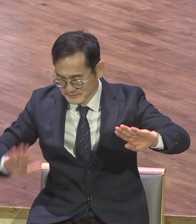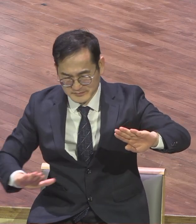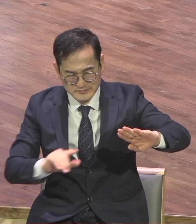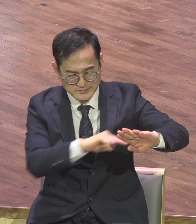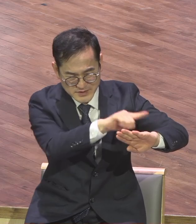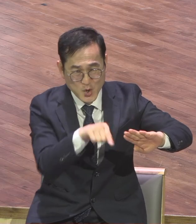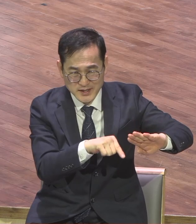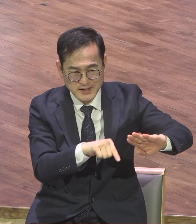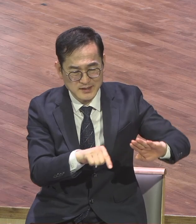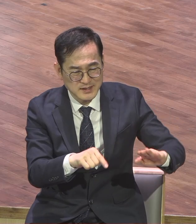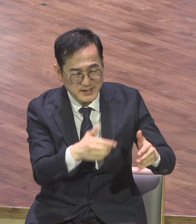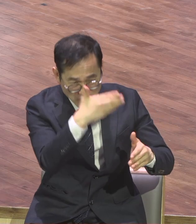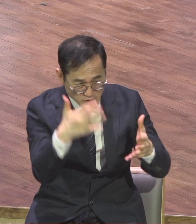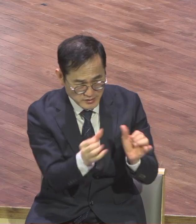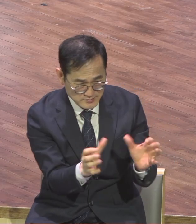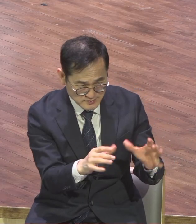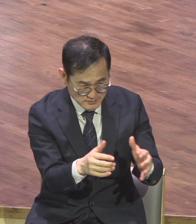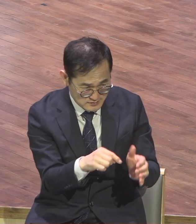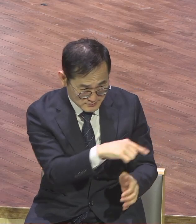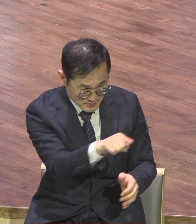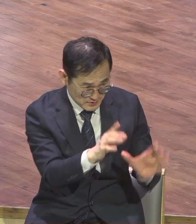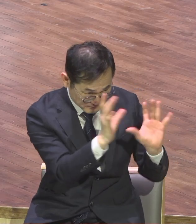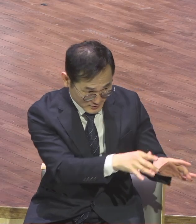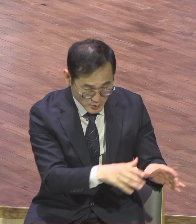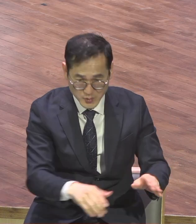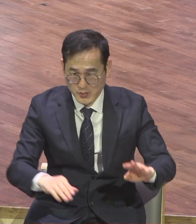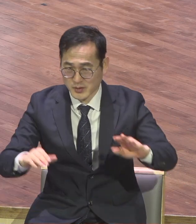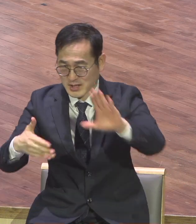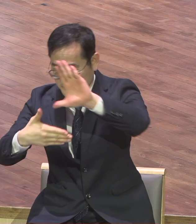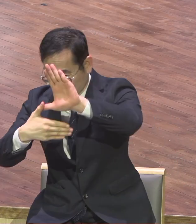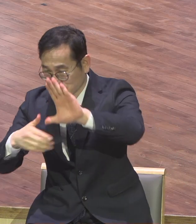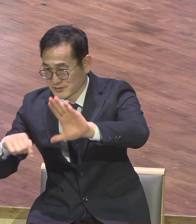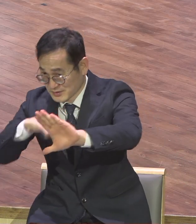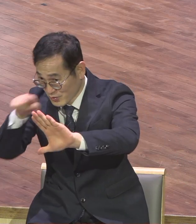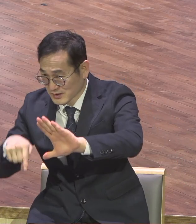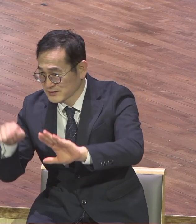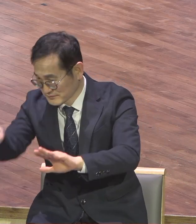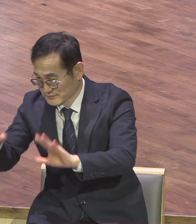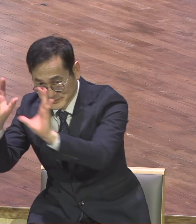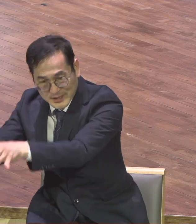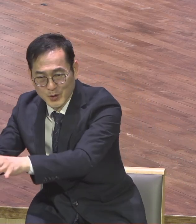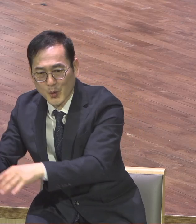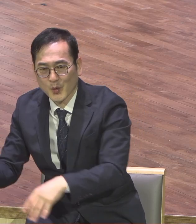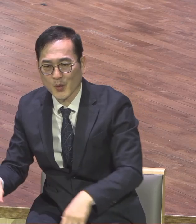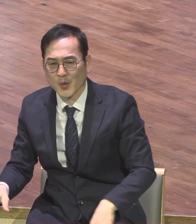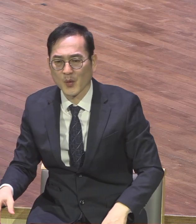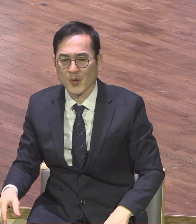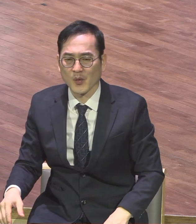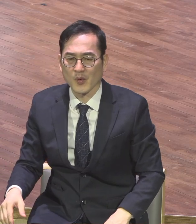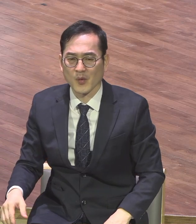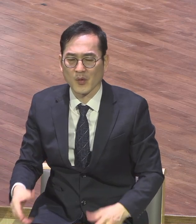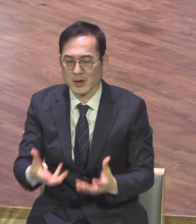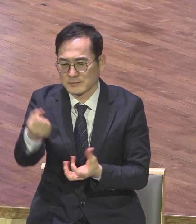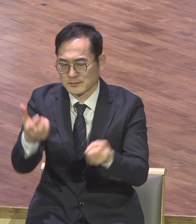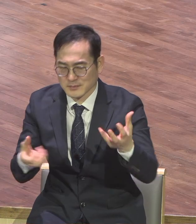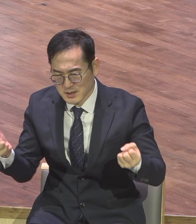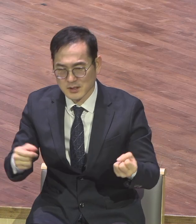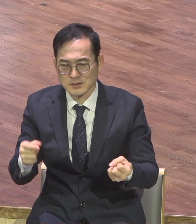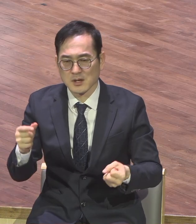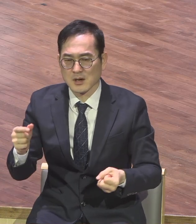밤새도록 하고 그리고 회사 가서 일하고 또 밤새도록 이거를 계속 해가지고 만들어 내